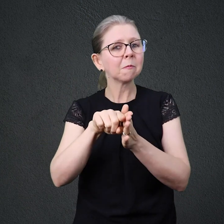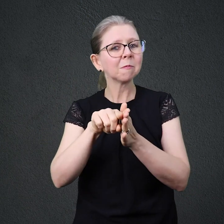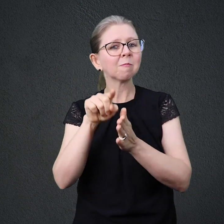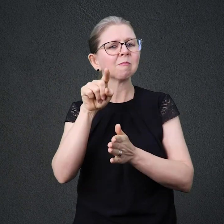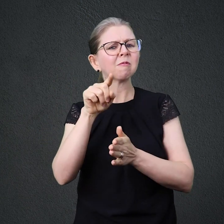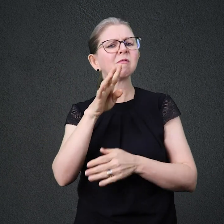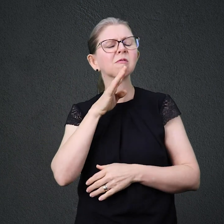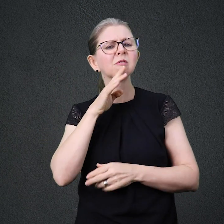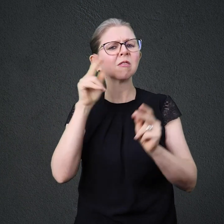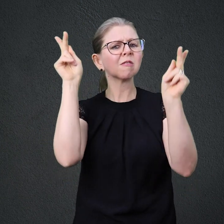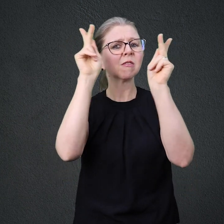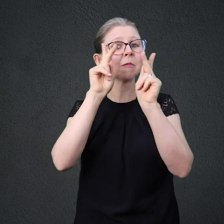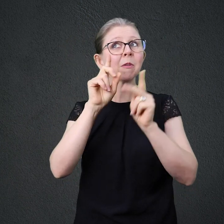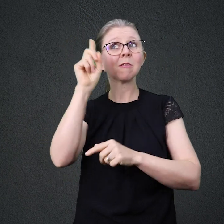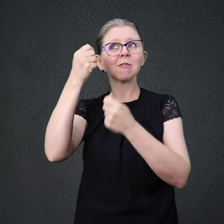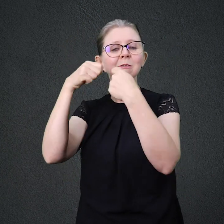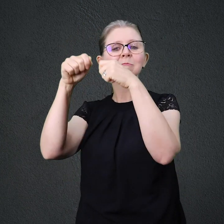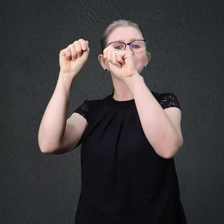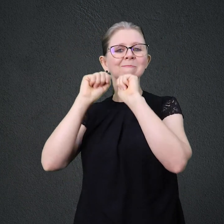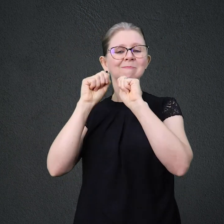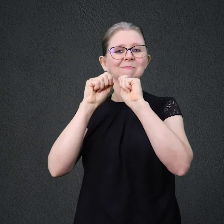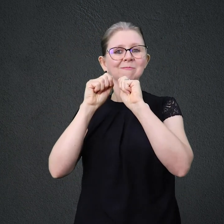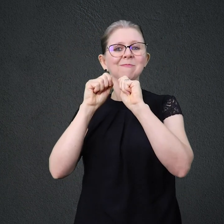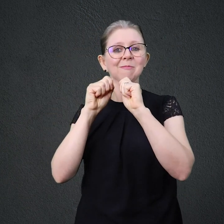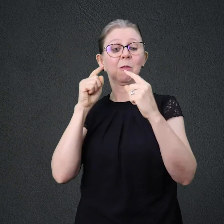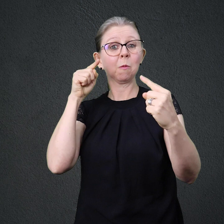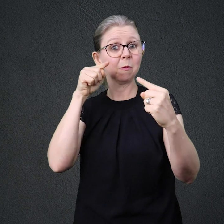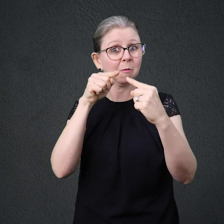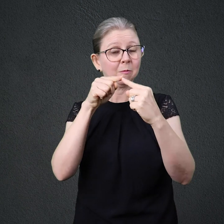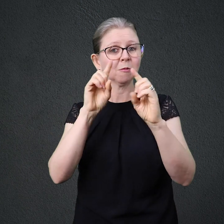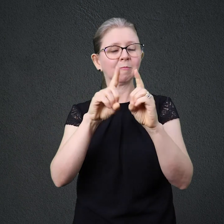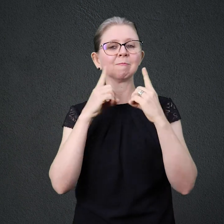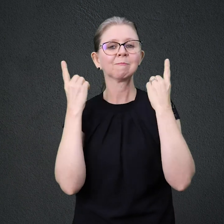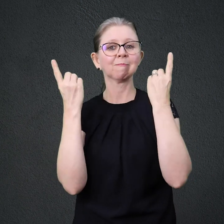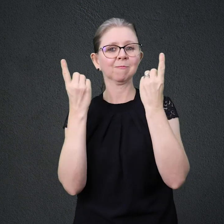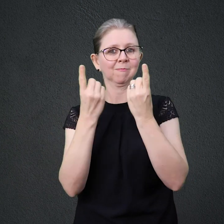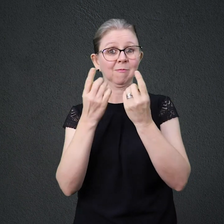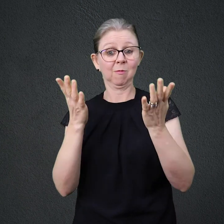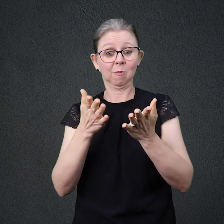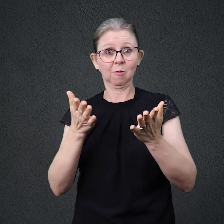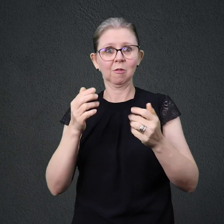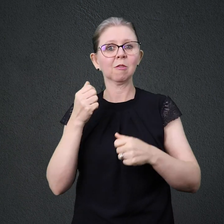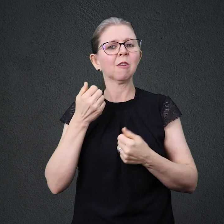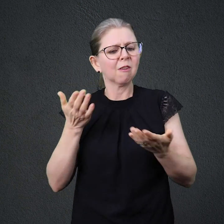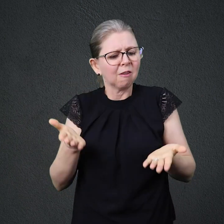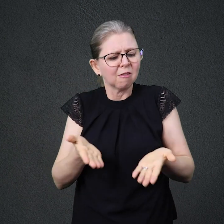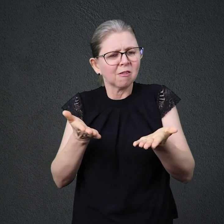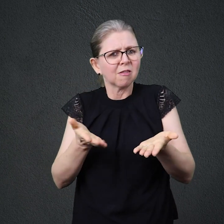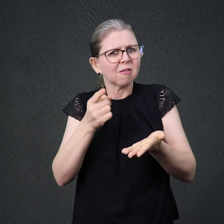paz? Hoje, a proposta deste devocional é estimular você a ir em busca dela Você a encontrará